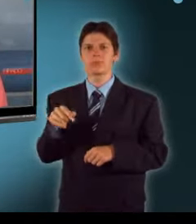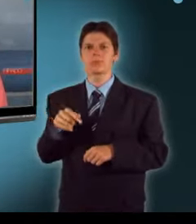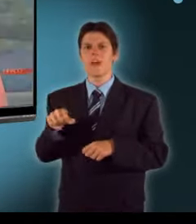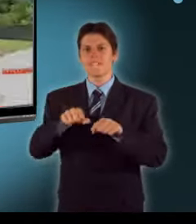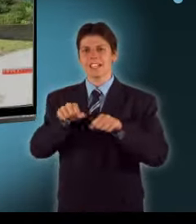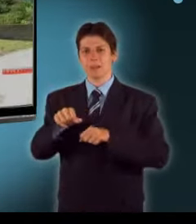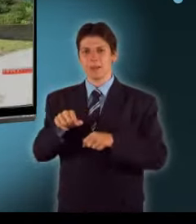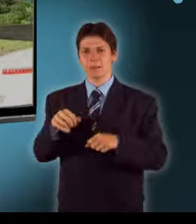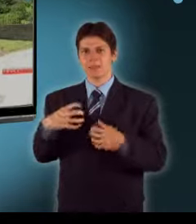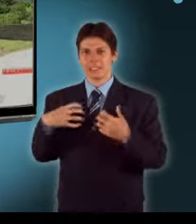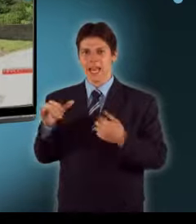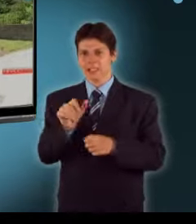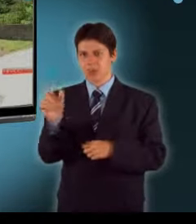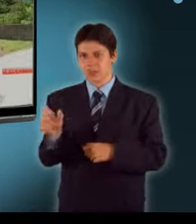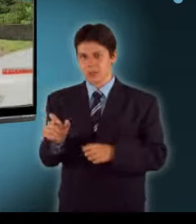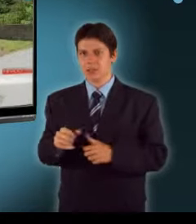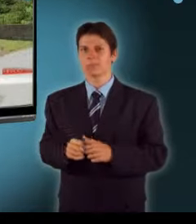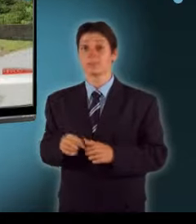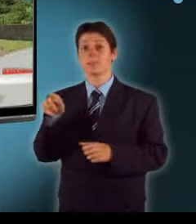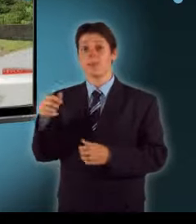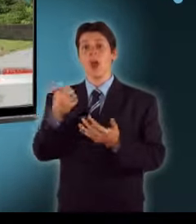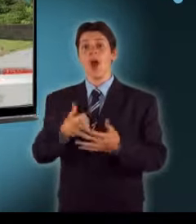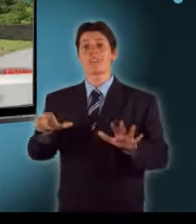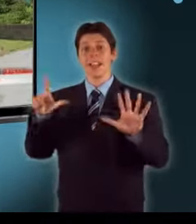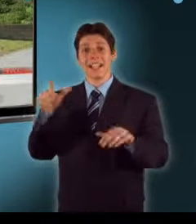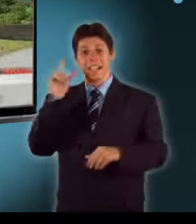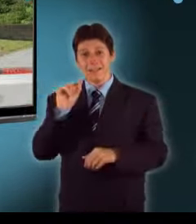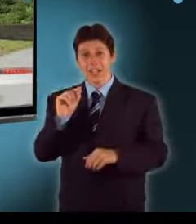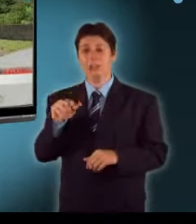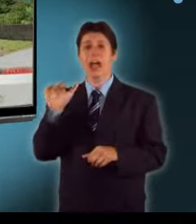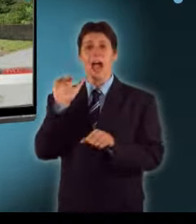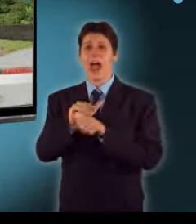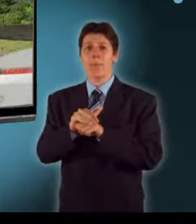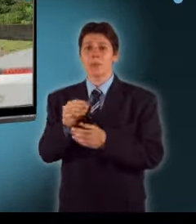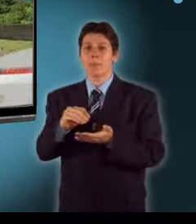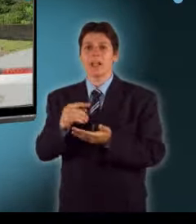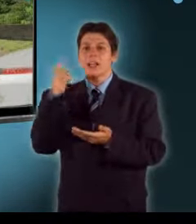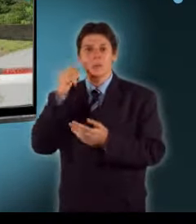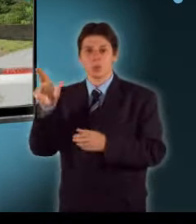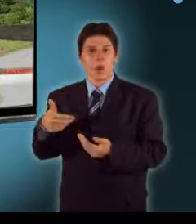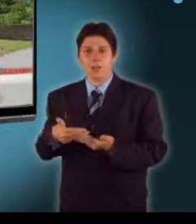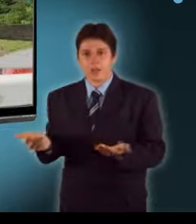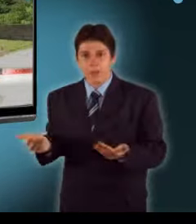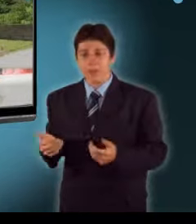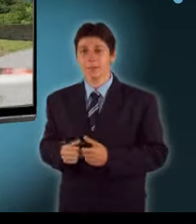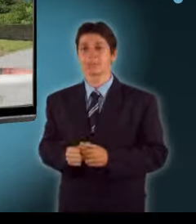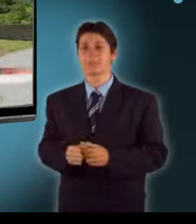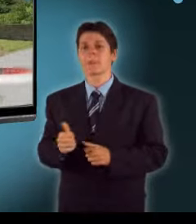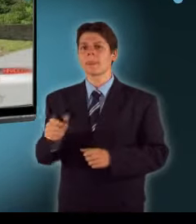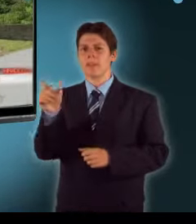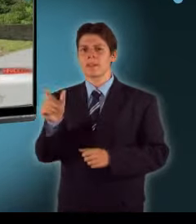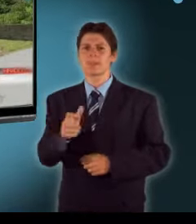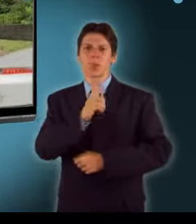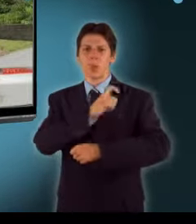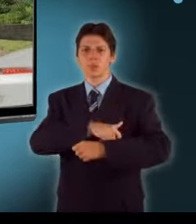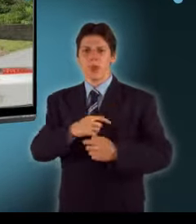A 67 éves színidirektor állapotáról egyelőre senki nem nyilatkozik. Talabér Márta, a megyei közgyűlés allelnöke is csak annyit közölt,